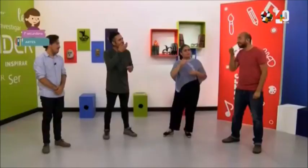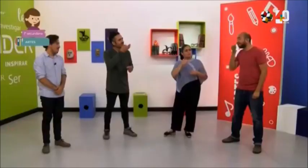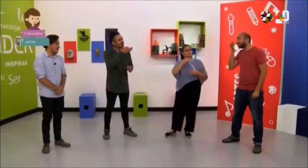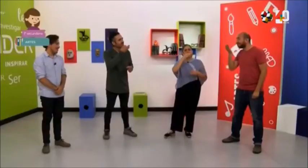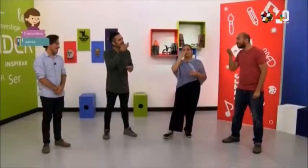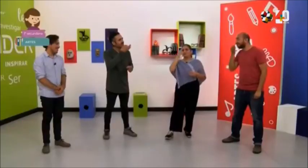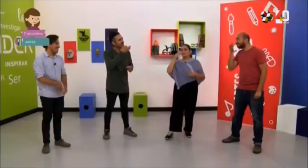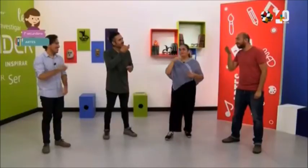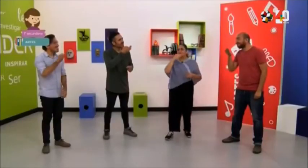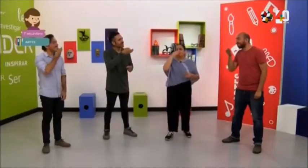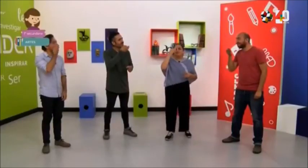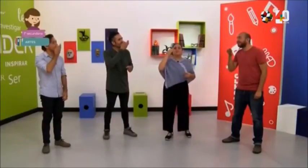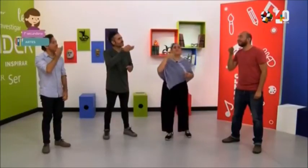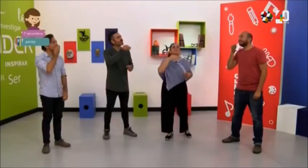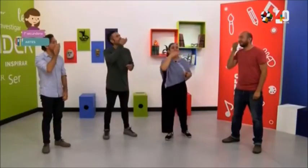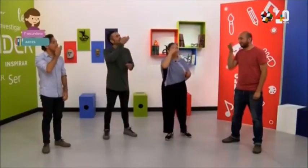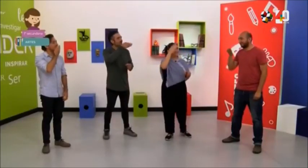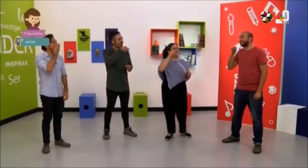Flor.